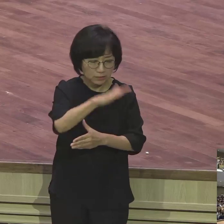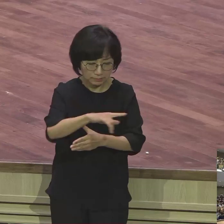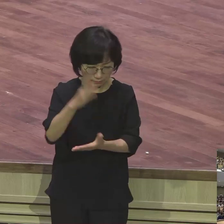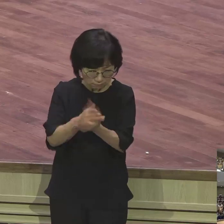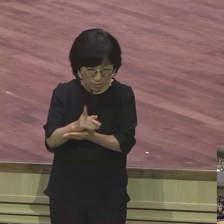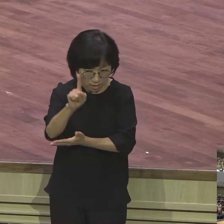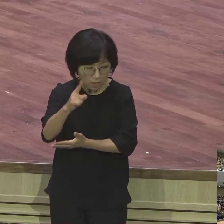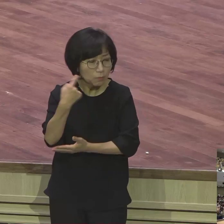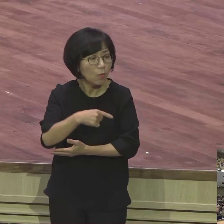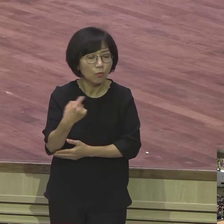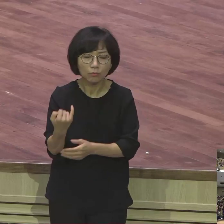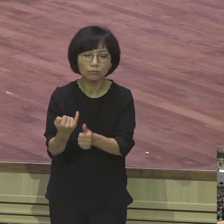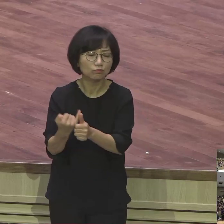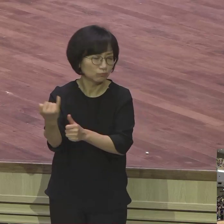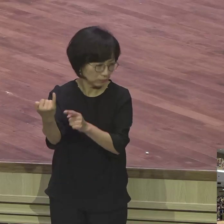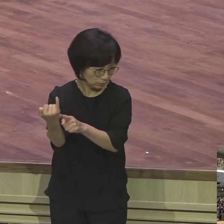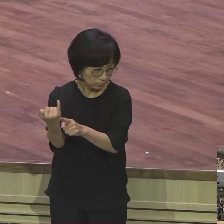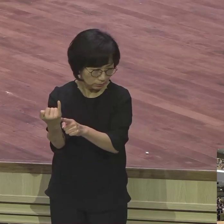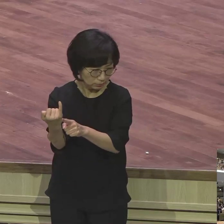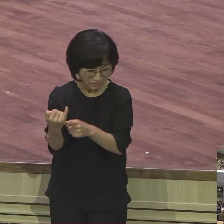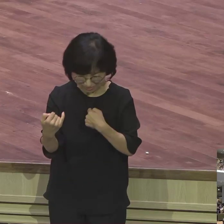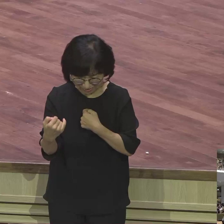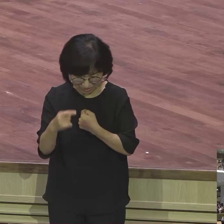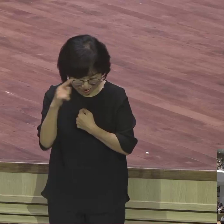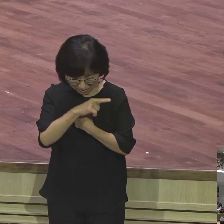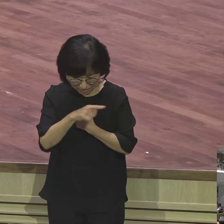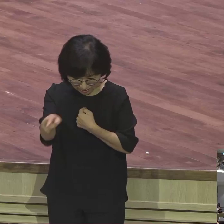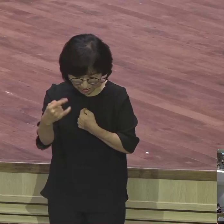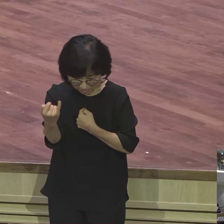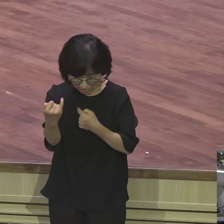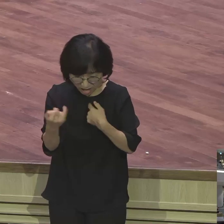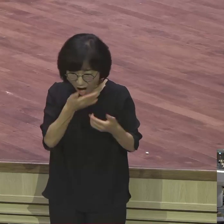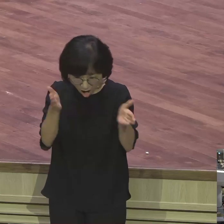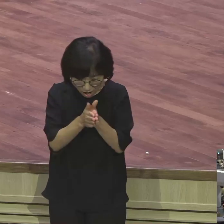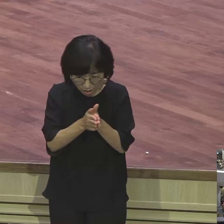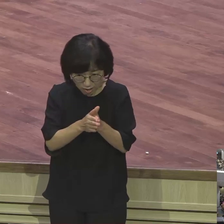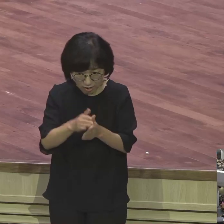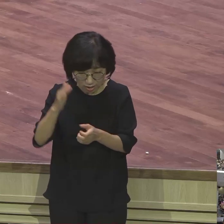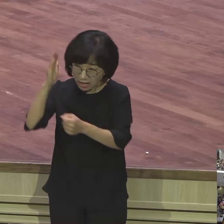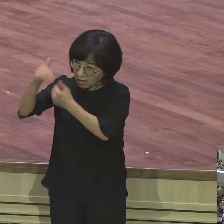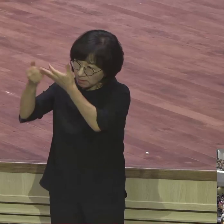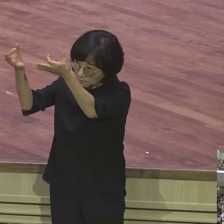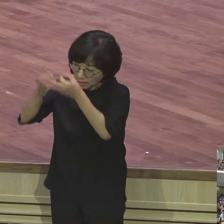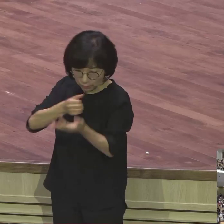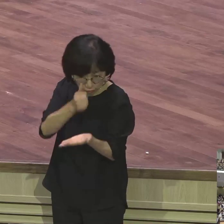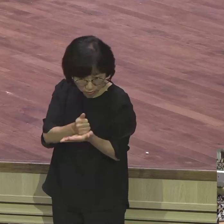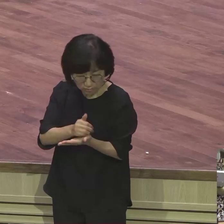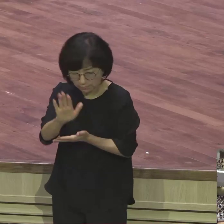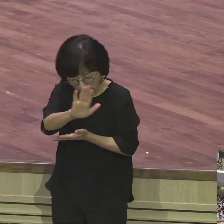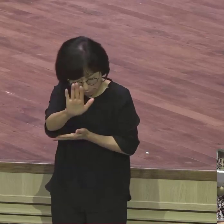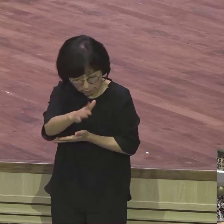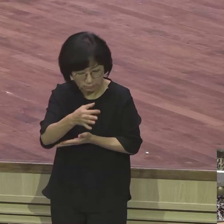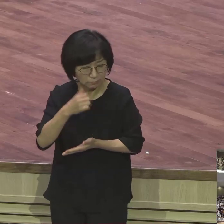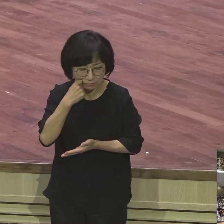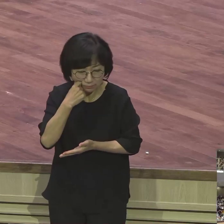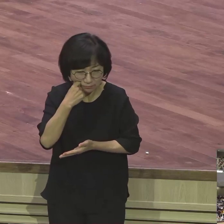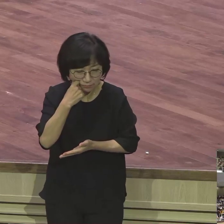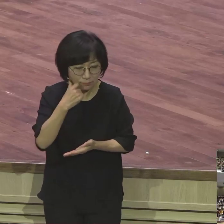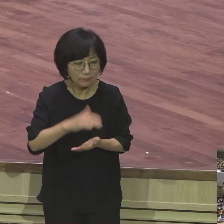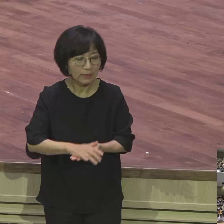내가 어찌 그 악을 행하여 하나님께 죄를 지으리까 여인이 날마다 요셉에게 청하였으나